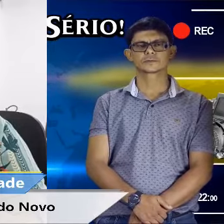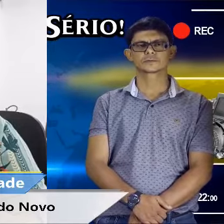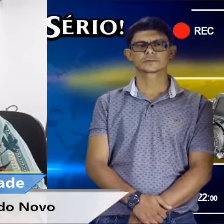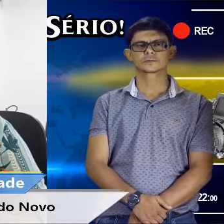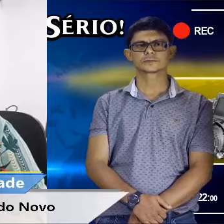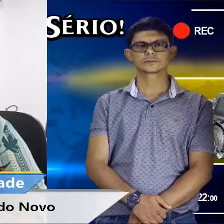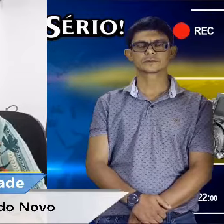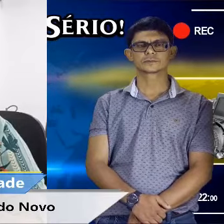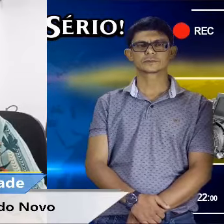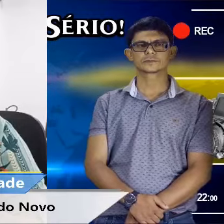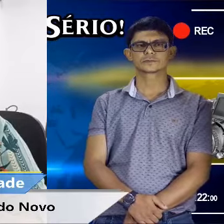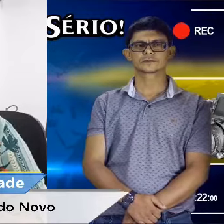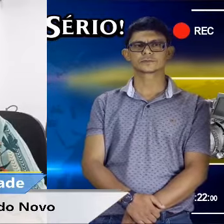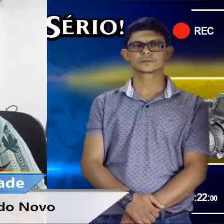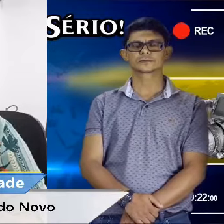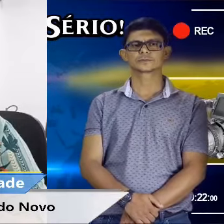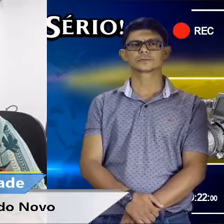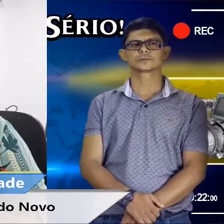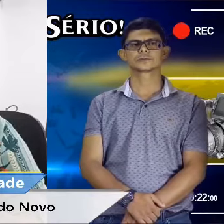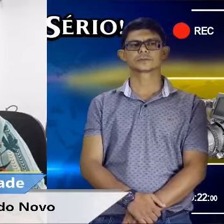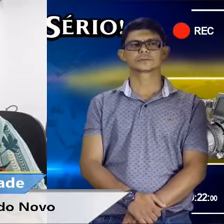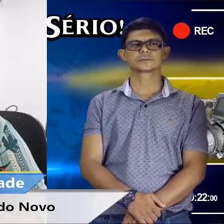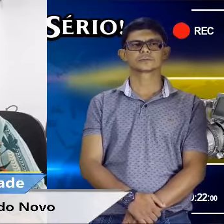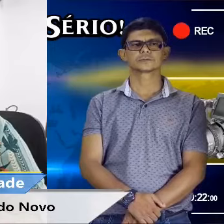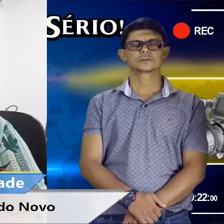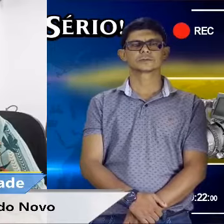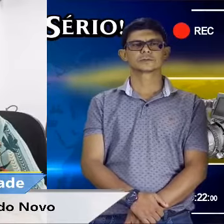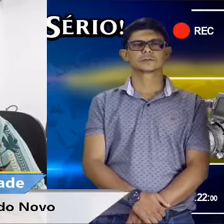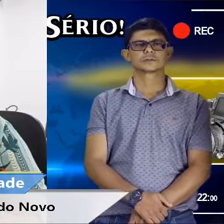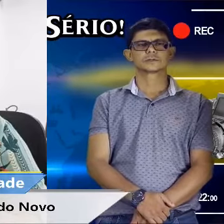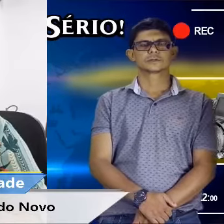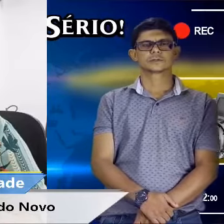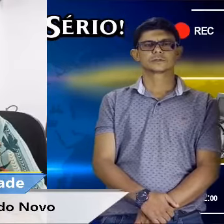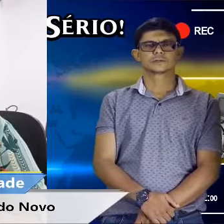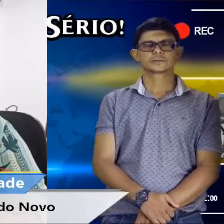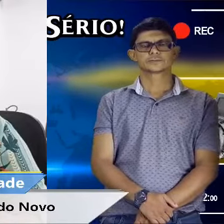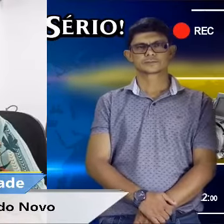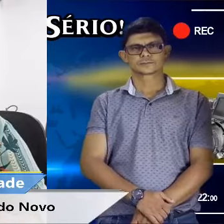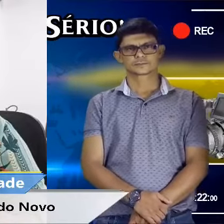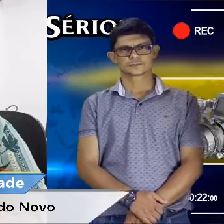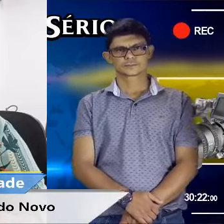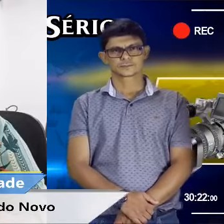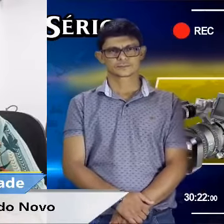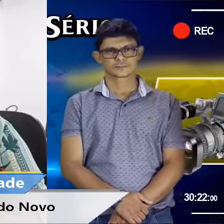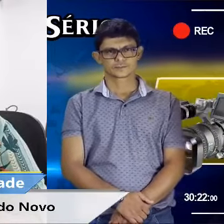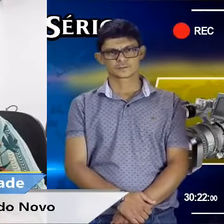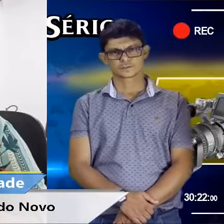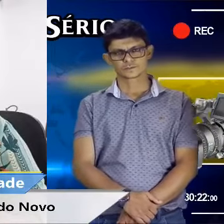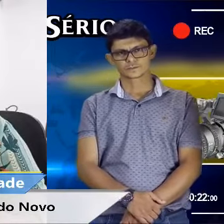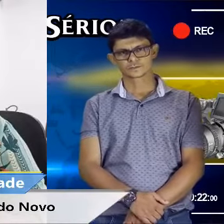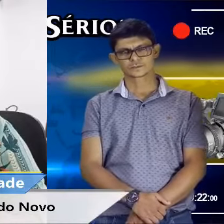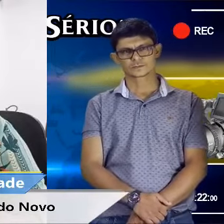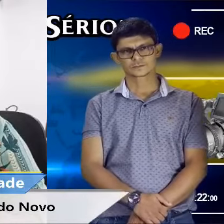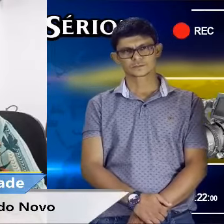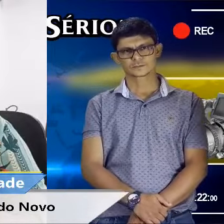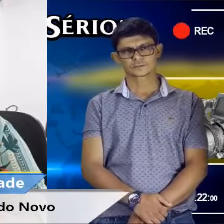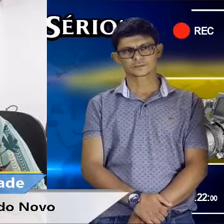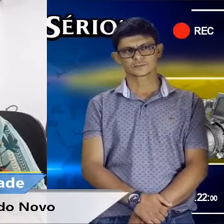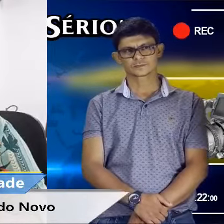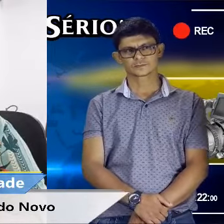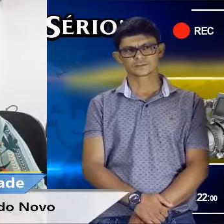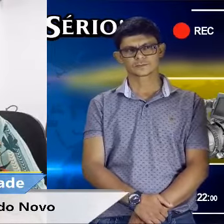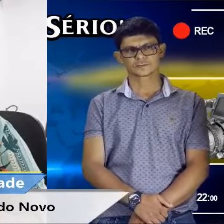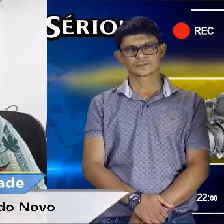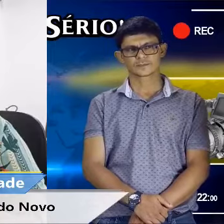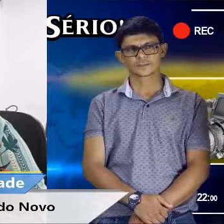arbitrariedade de uma rodovia, de uma CCR, que